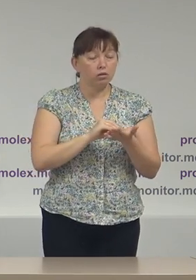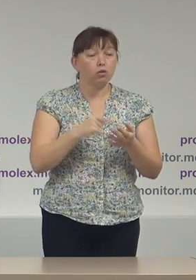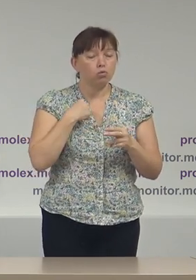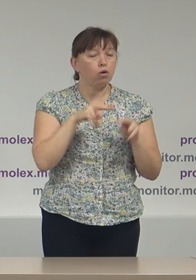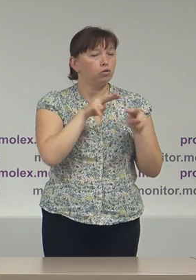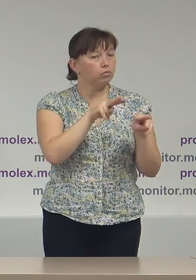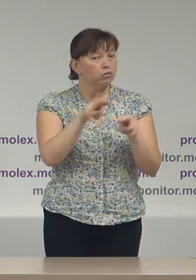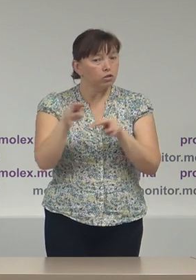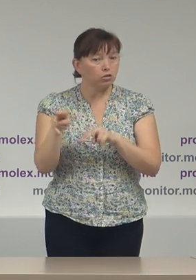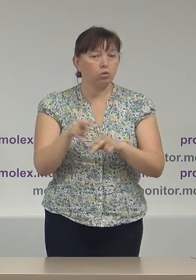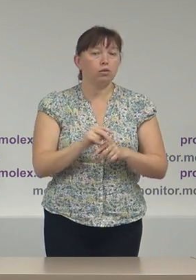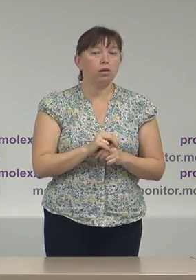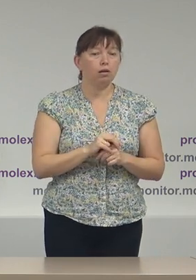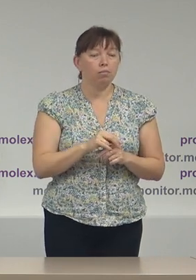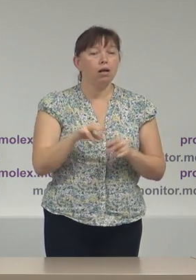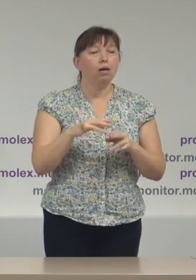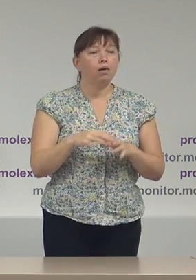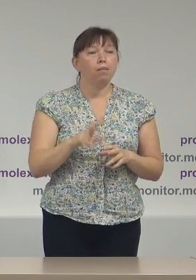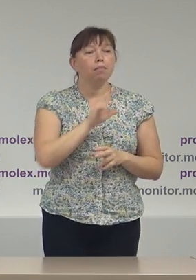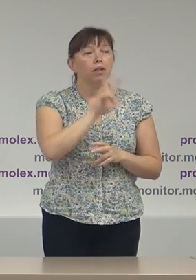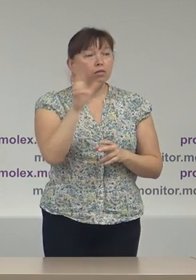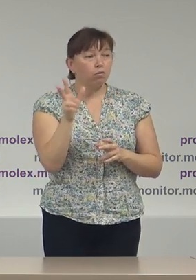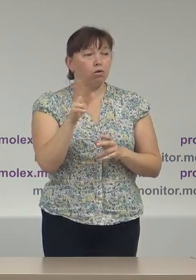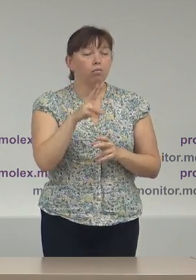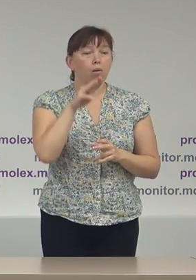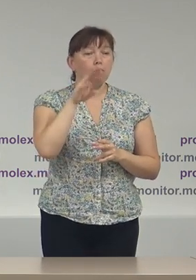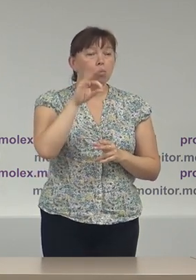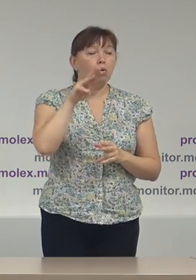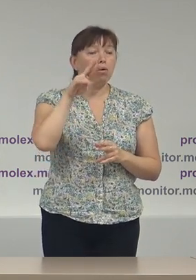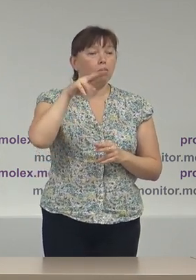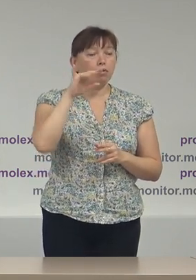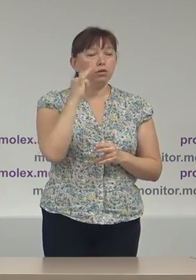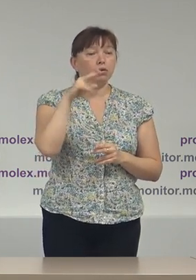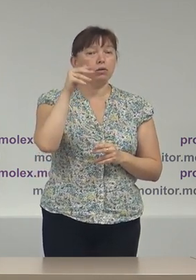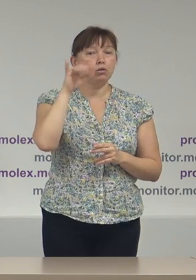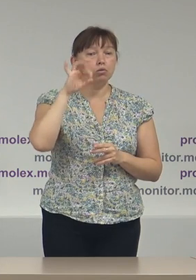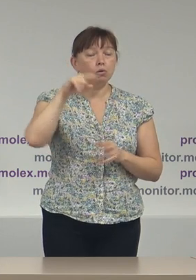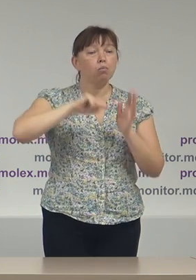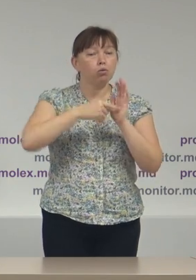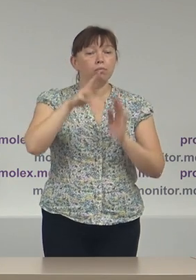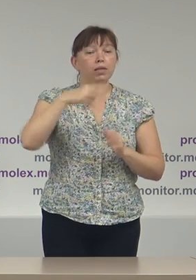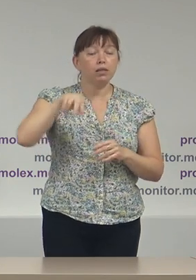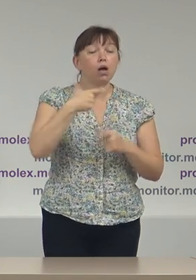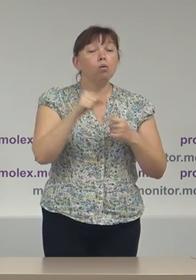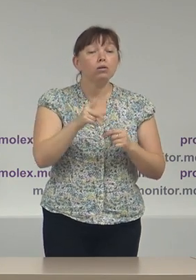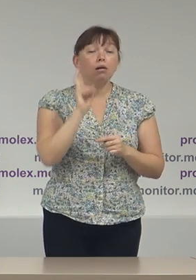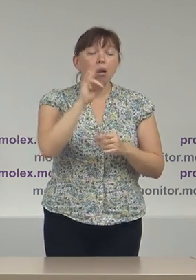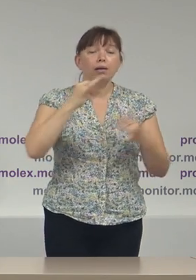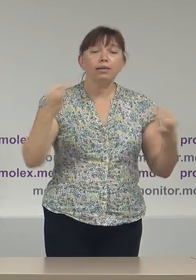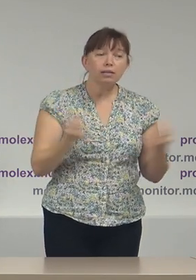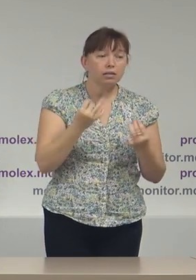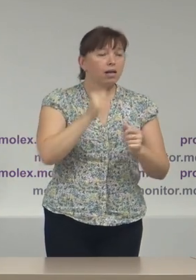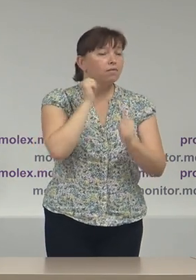gestionăm platforma electorală punct monitor punct media pe care fiecare persoană interesată,